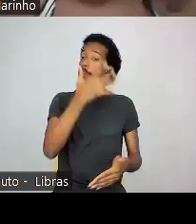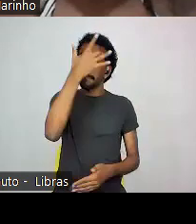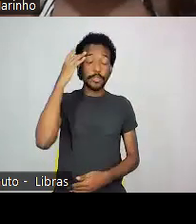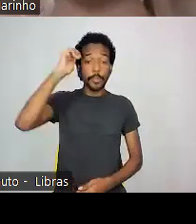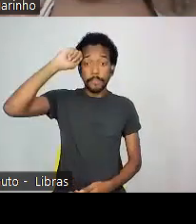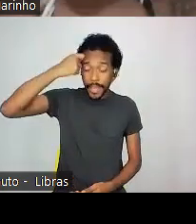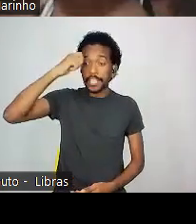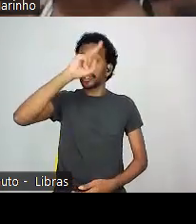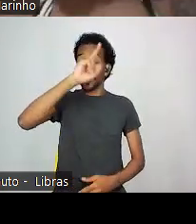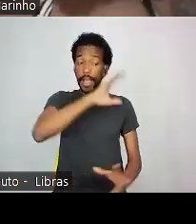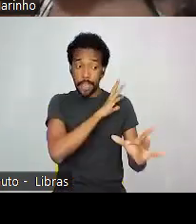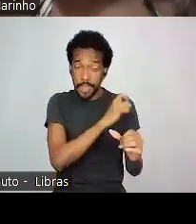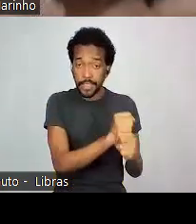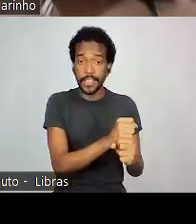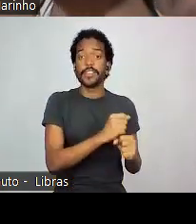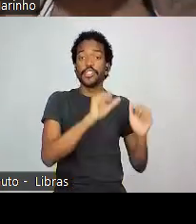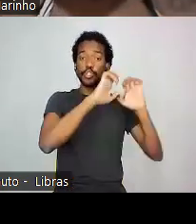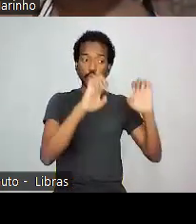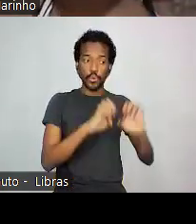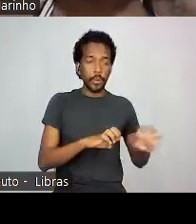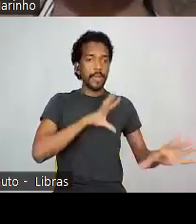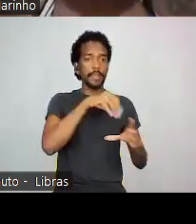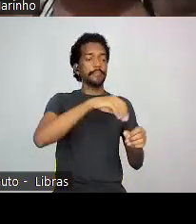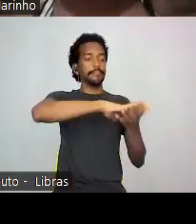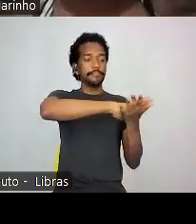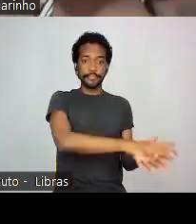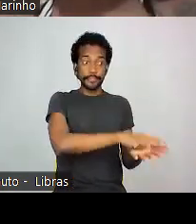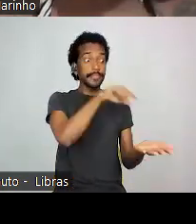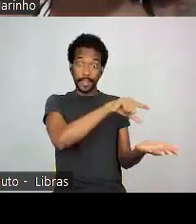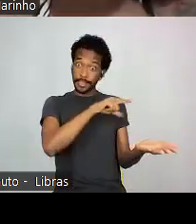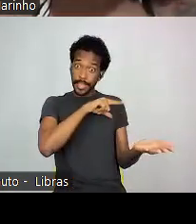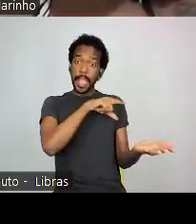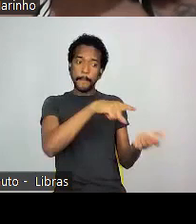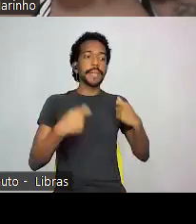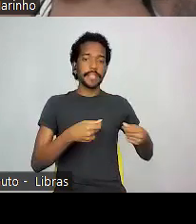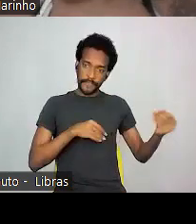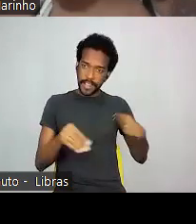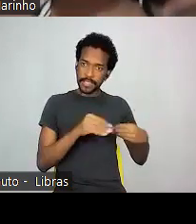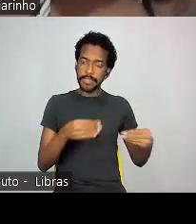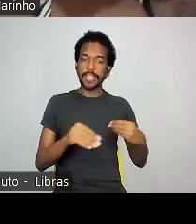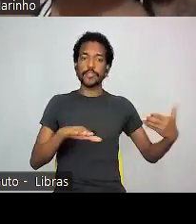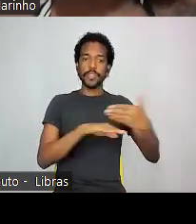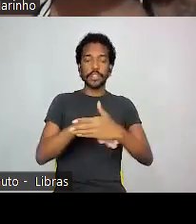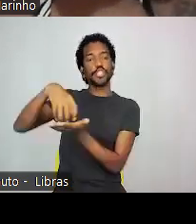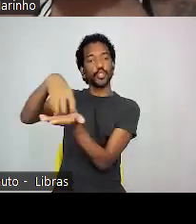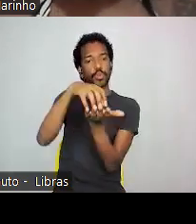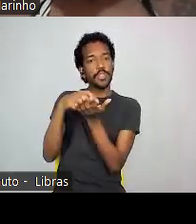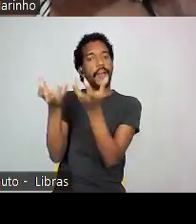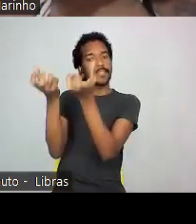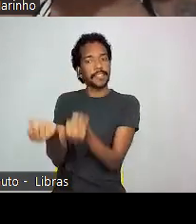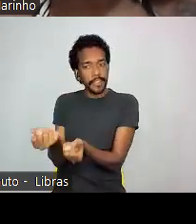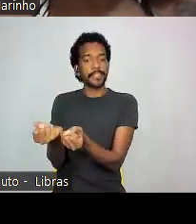pretas, historicamente, estruturalmente, foram colocadas e elas vão ter que ter uma flexibilização na hora das instituições aceitarem